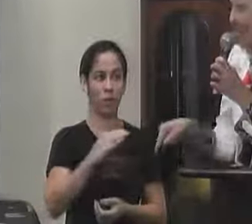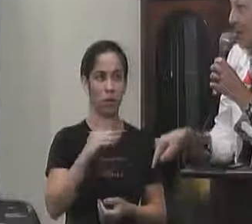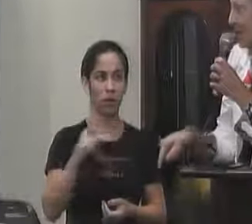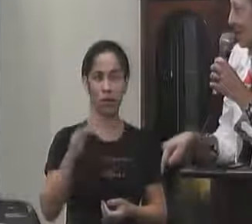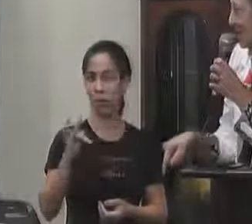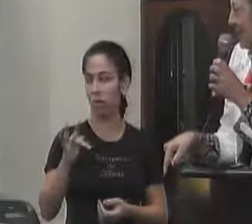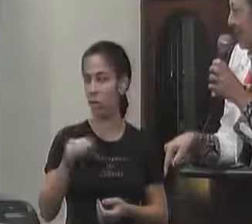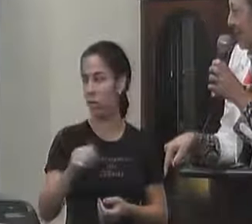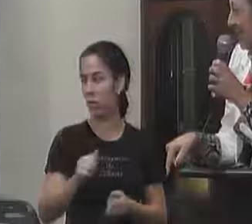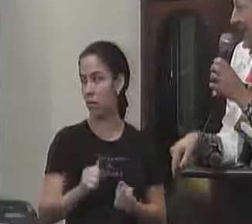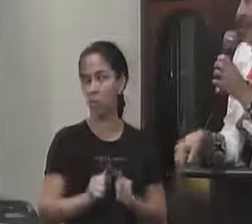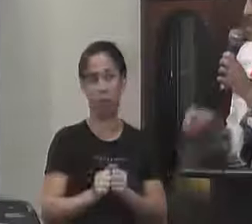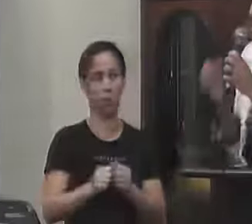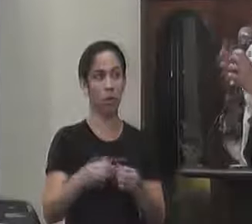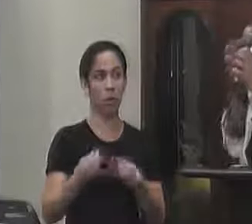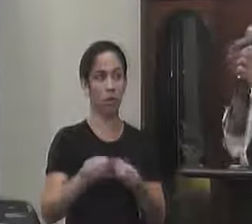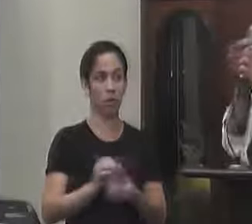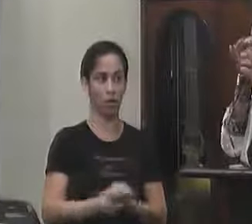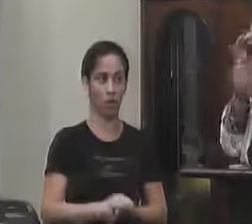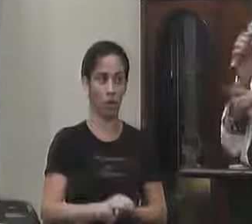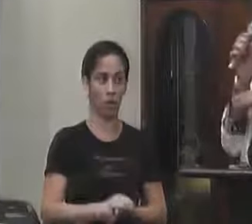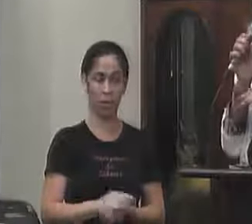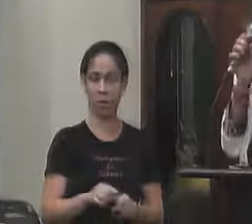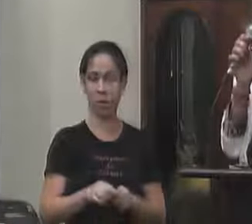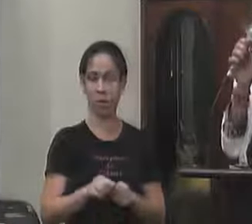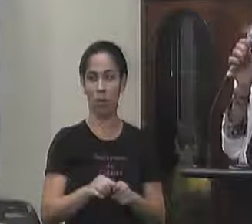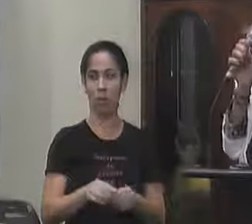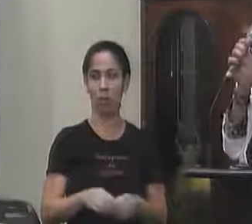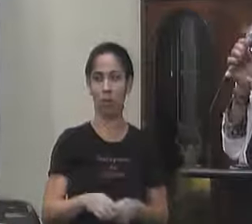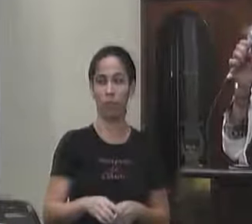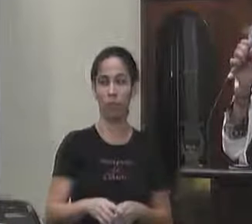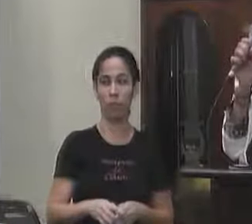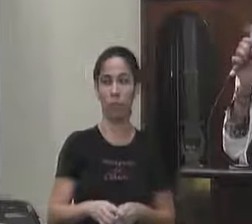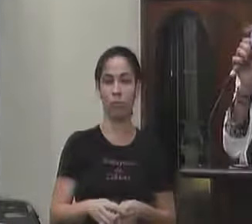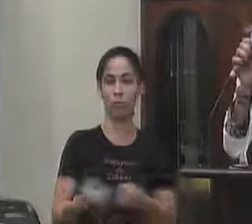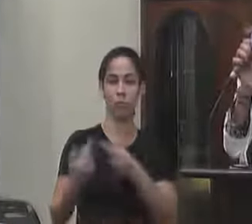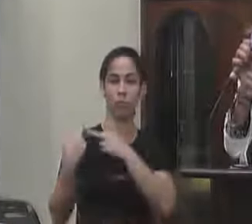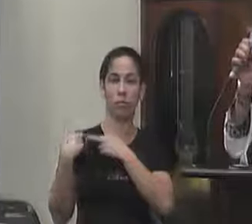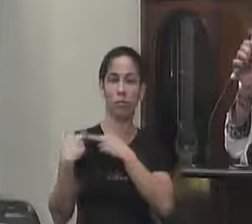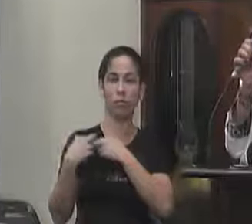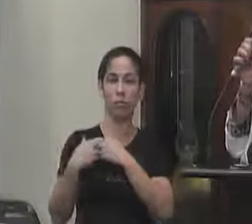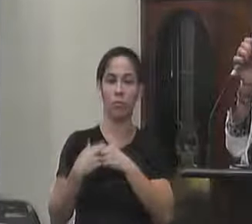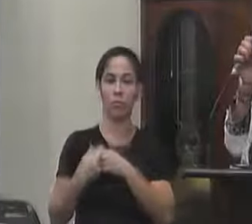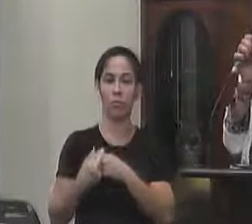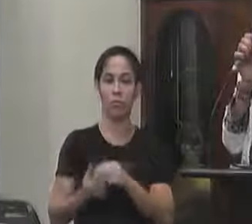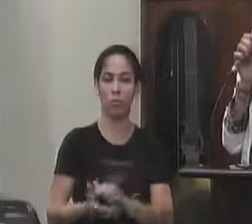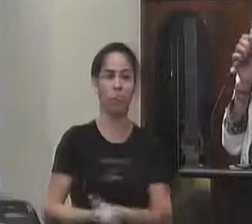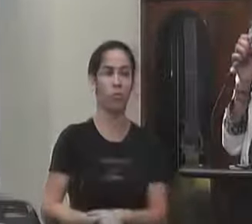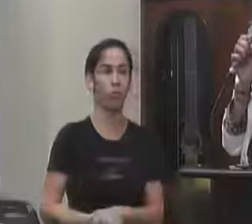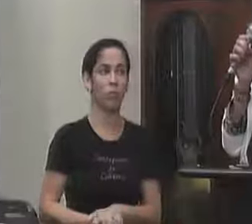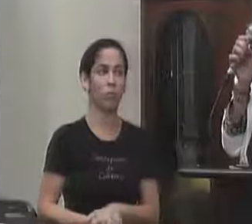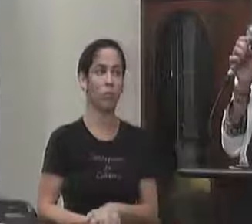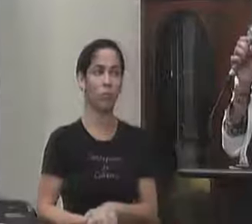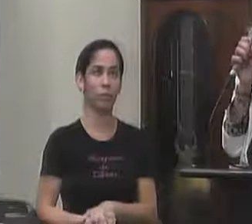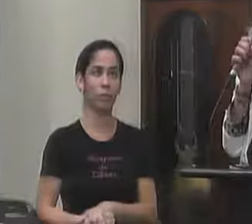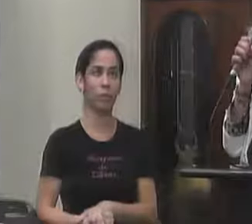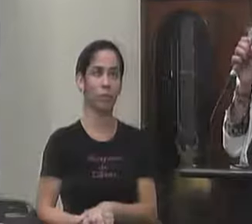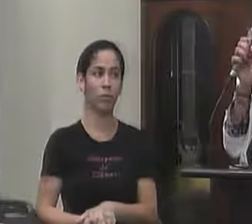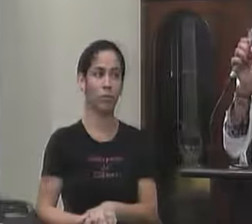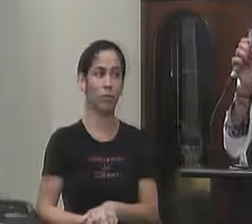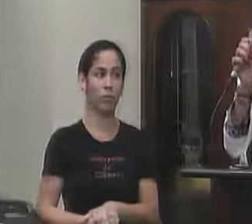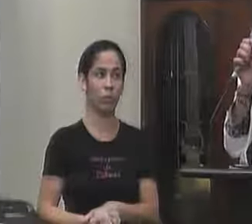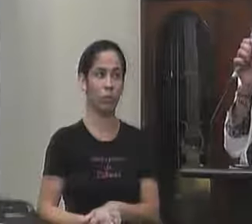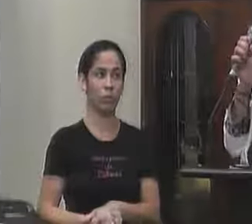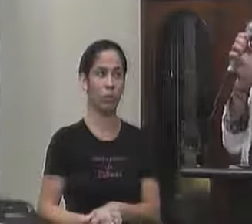está lá coladinho é é uma uma responsabilidade até não é que seja